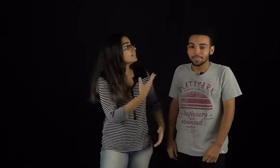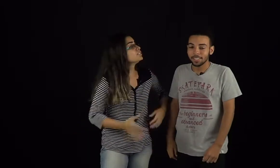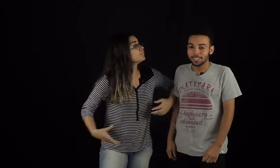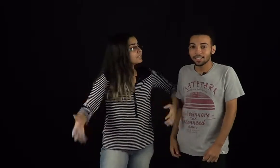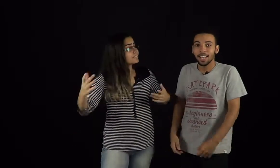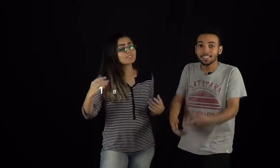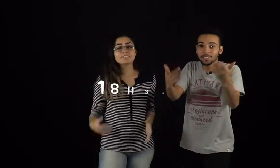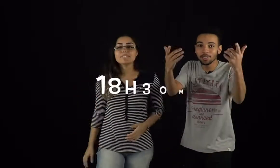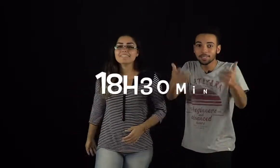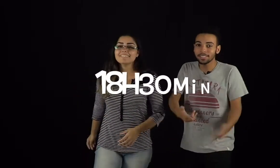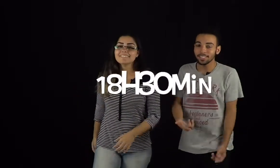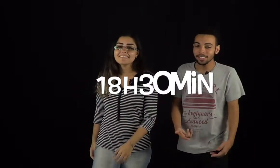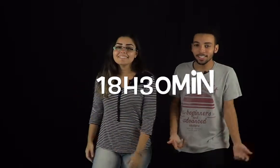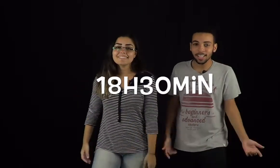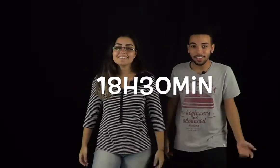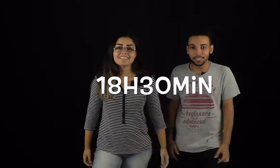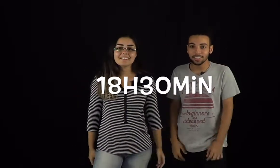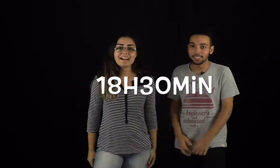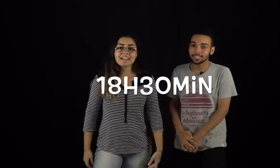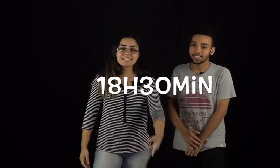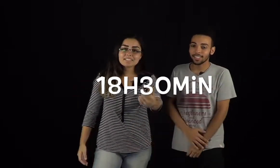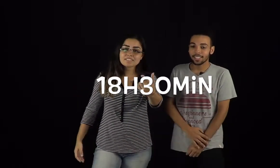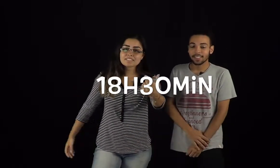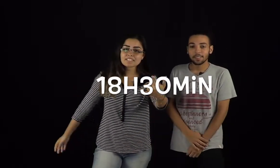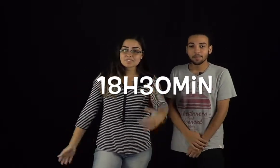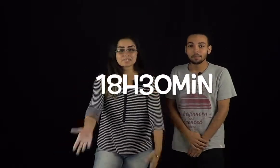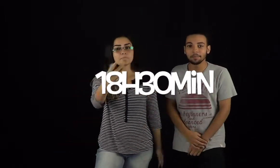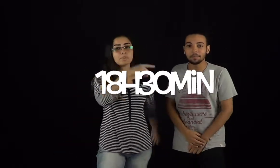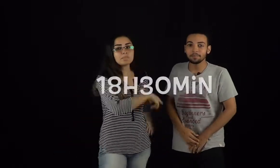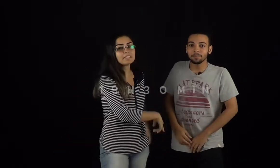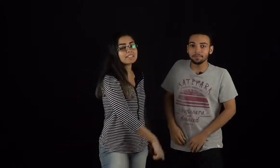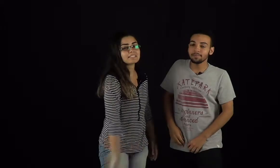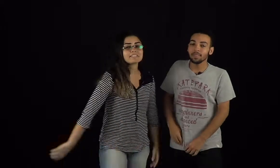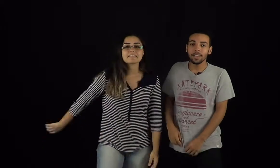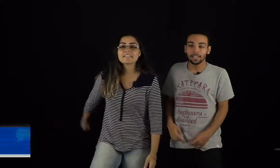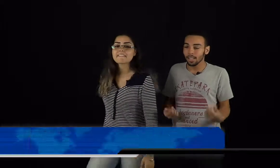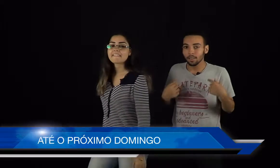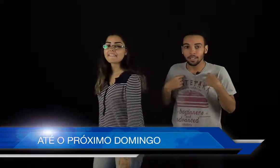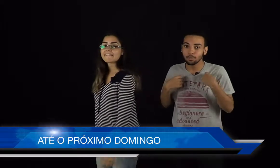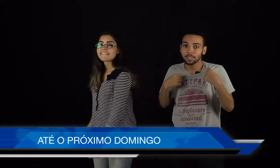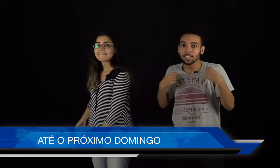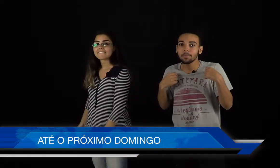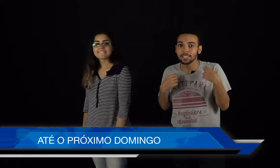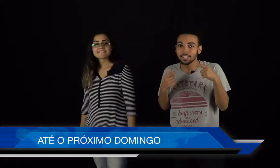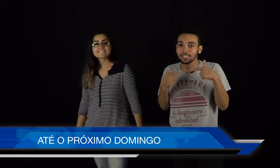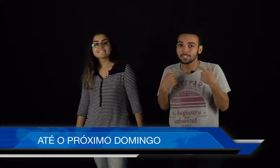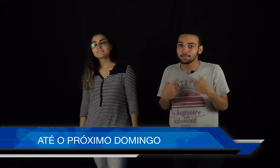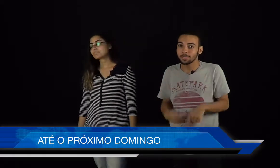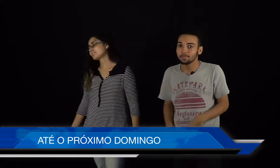Interage, filho! Às 8h30, claro, gente. Aqui na nossa igreja, você não pode perder. É, claro, eu vou estar na peça, tá, gente? Então, vem.